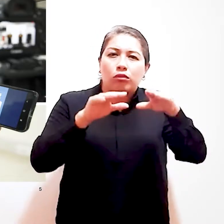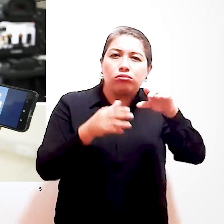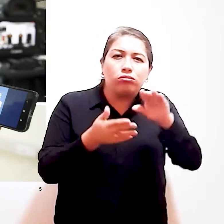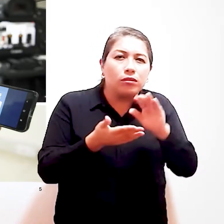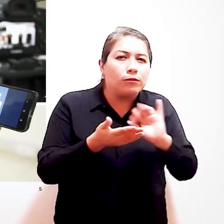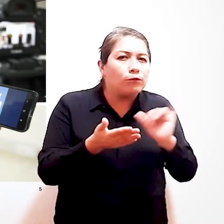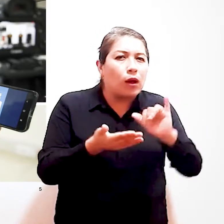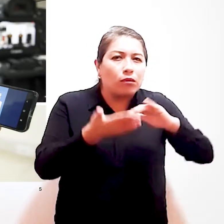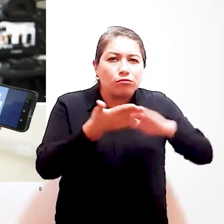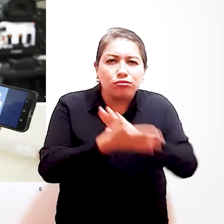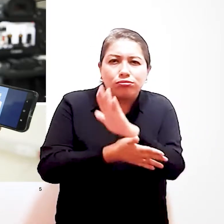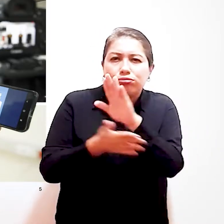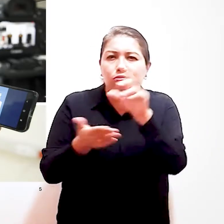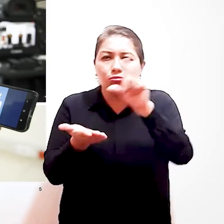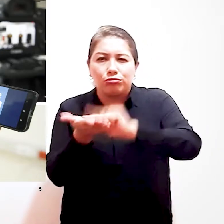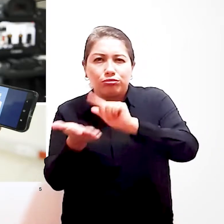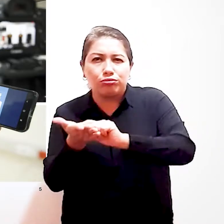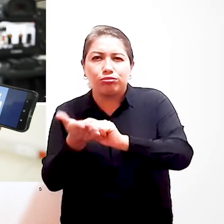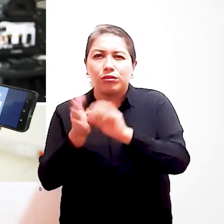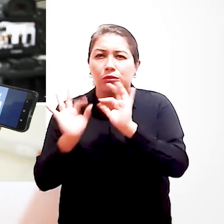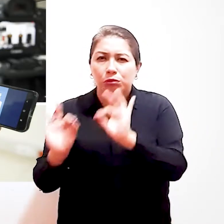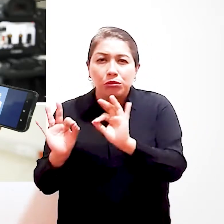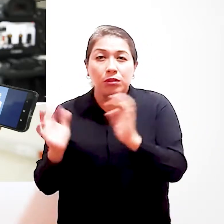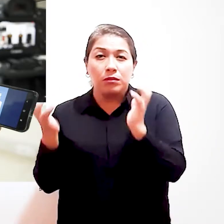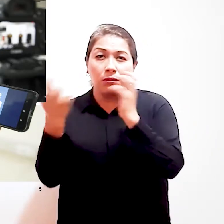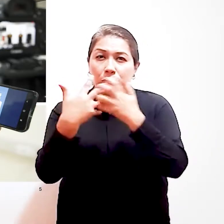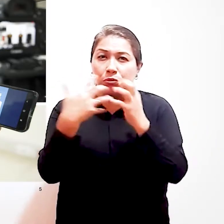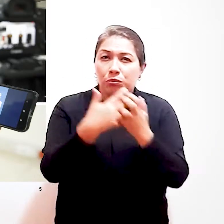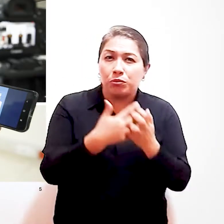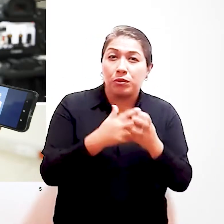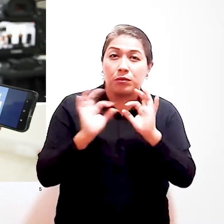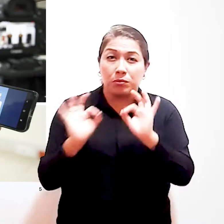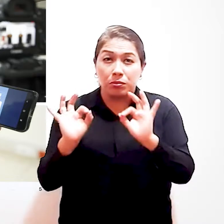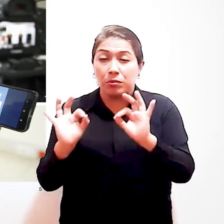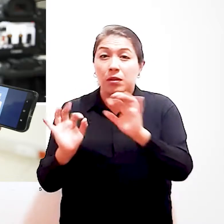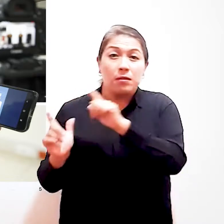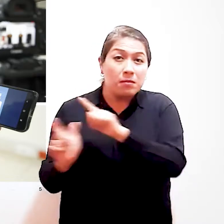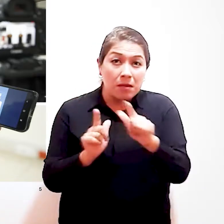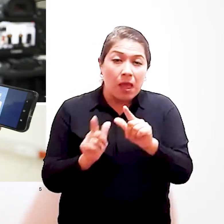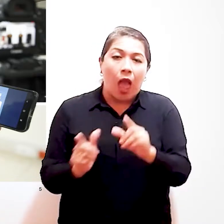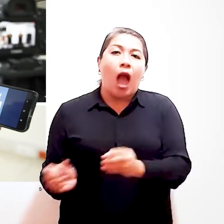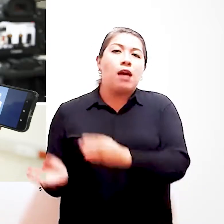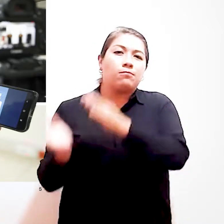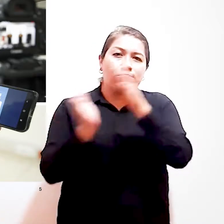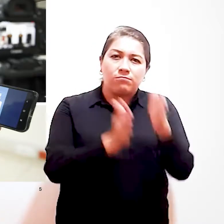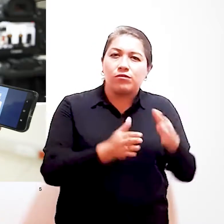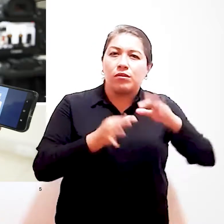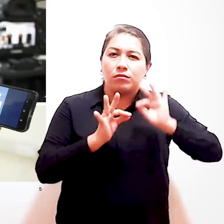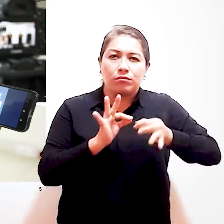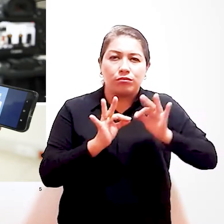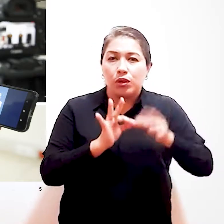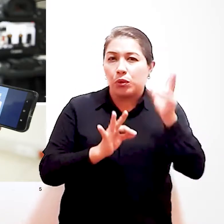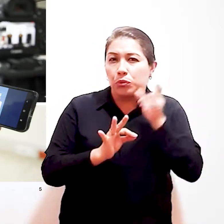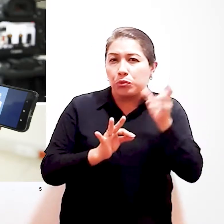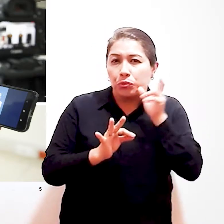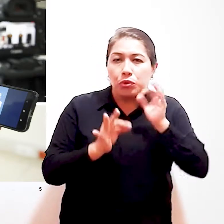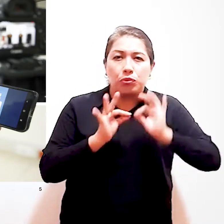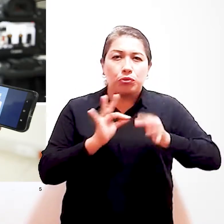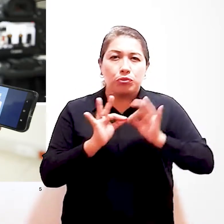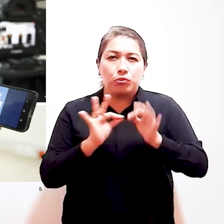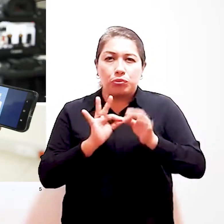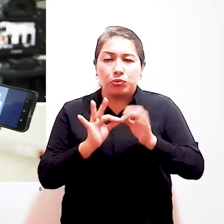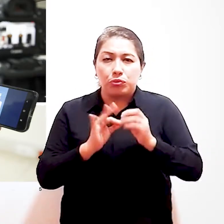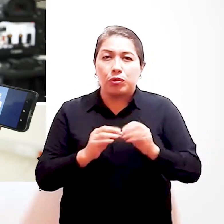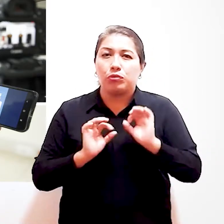pasa por una locución y edición sonora de las mismas. Tras ello, se complementa con la interpretación de lengua de señas peruana para que